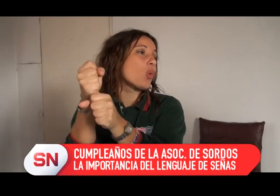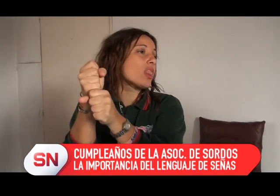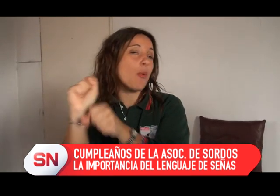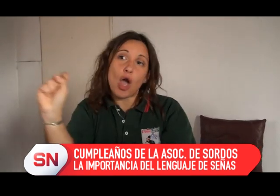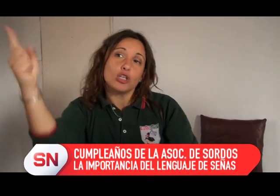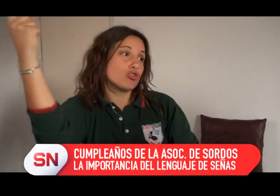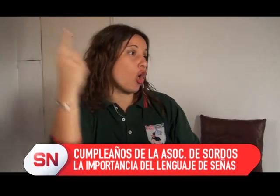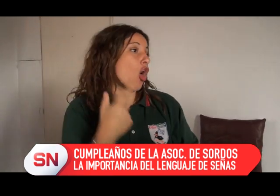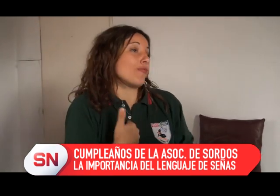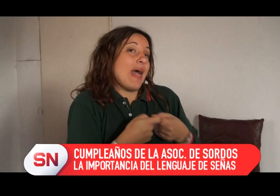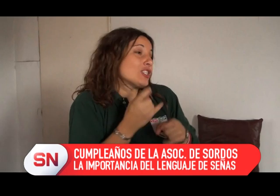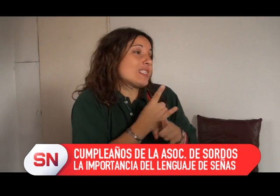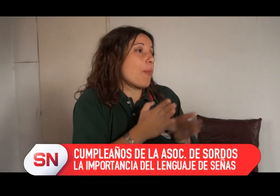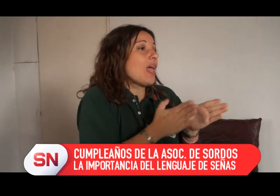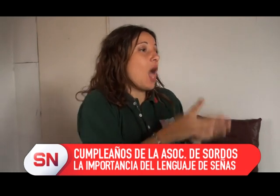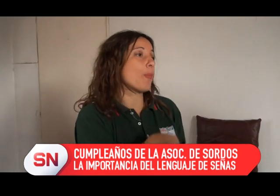qué manera lo van a dar.